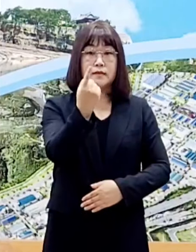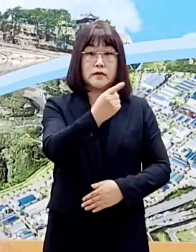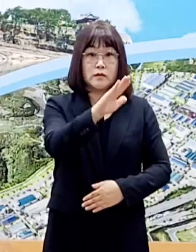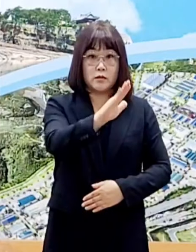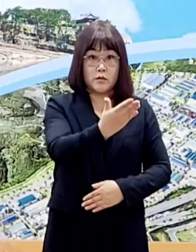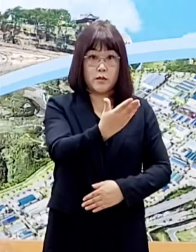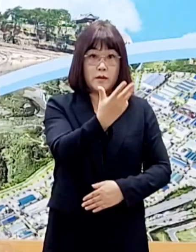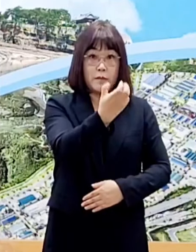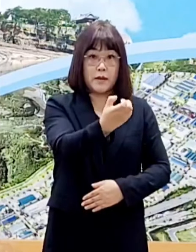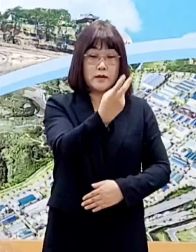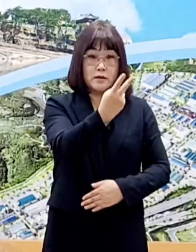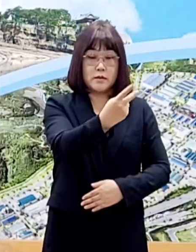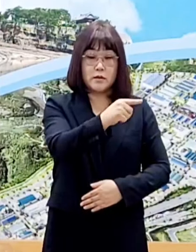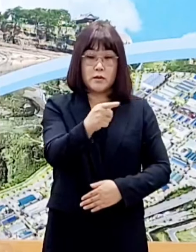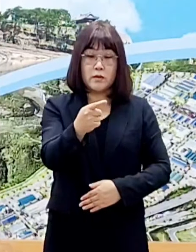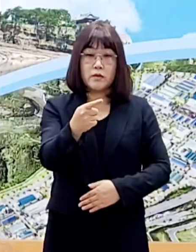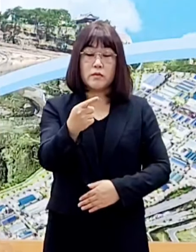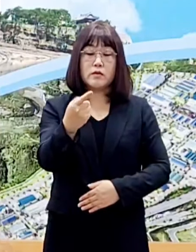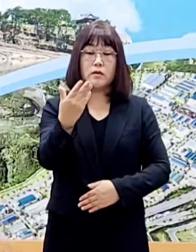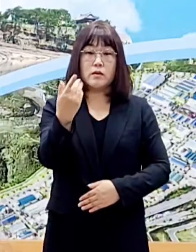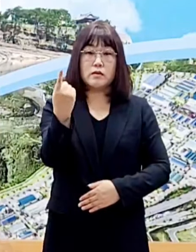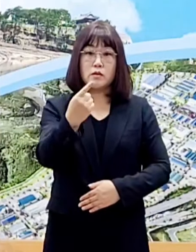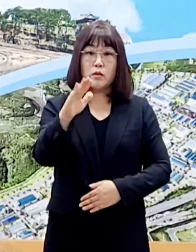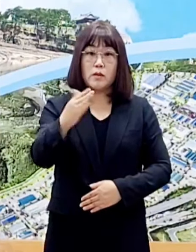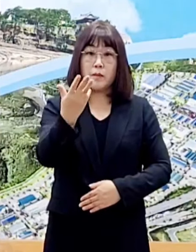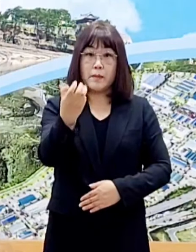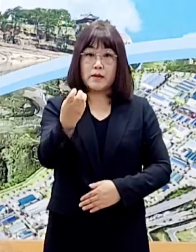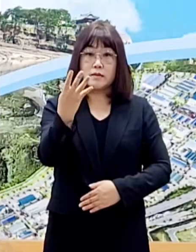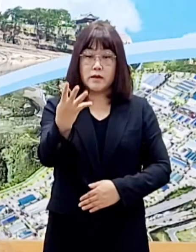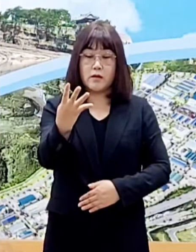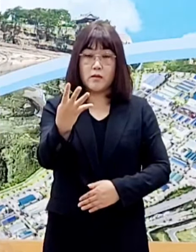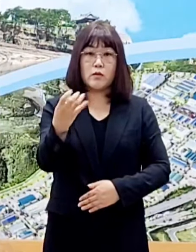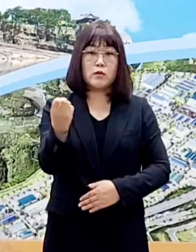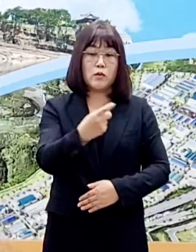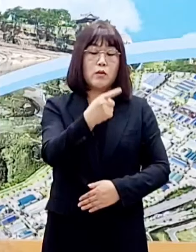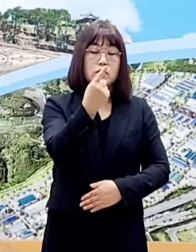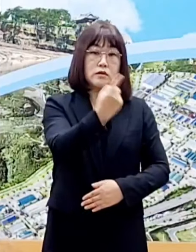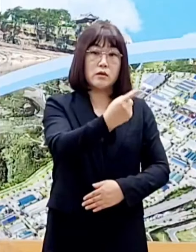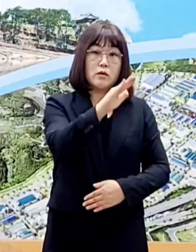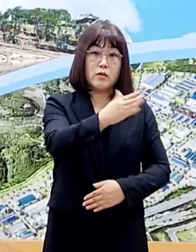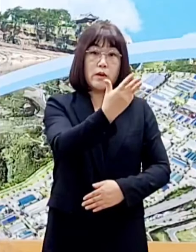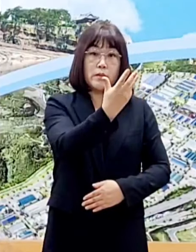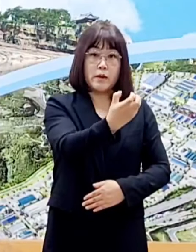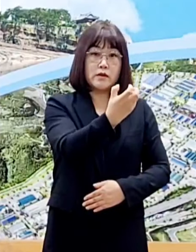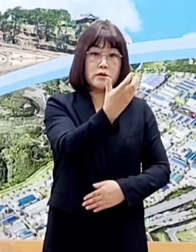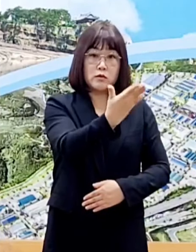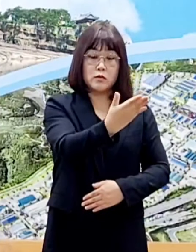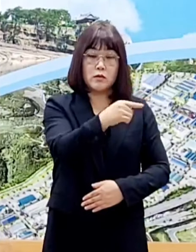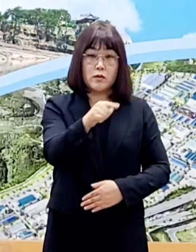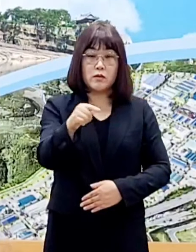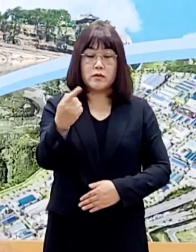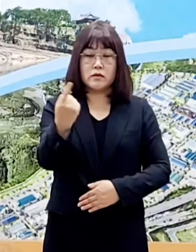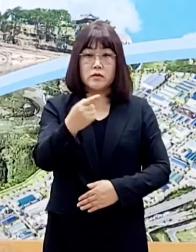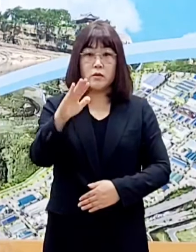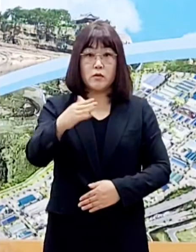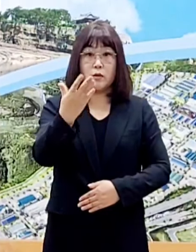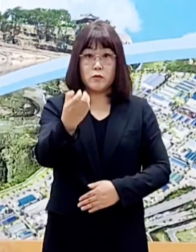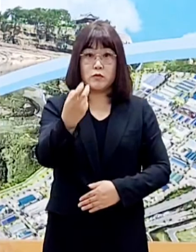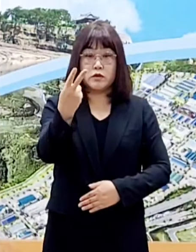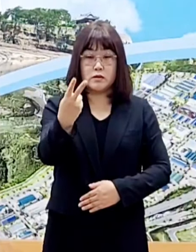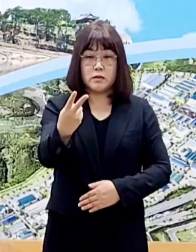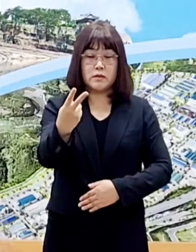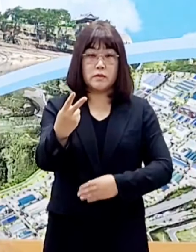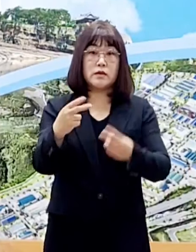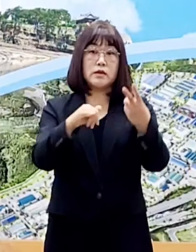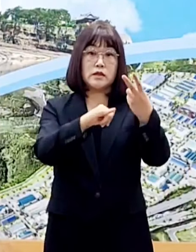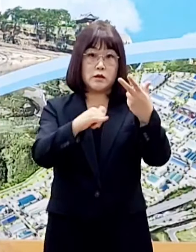1982번부터 84번, 1989번부터 92번 확진자 7명은